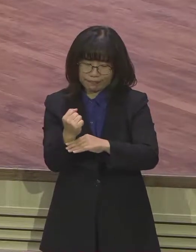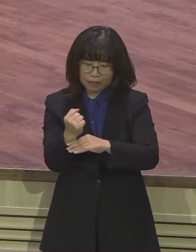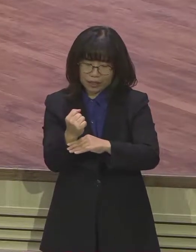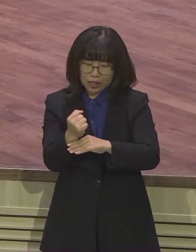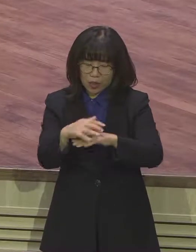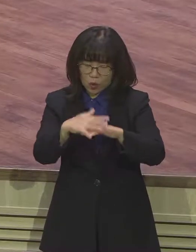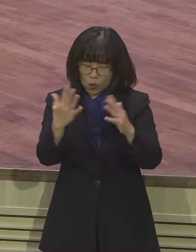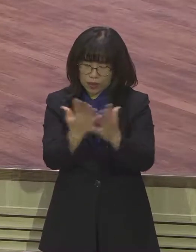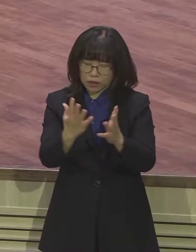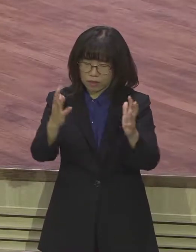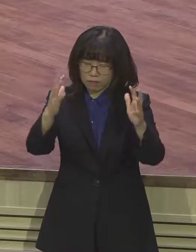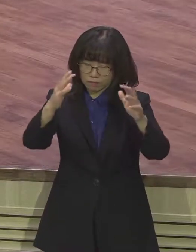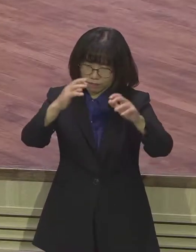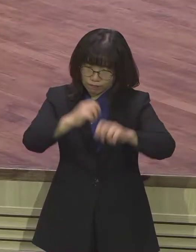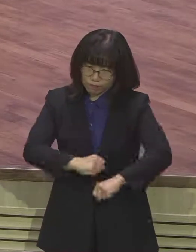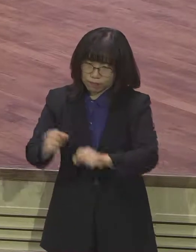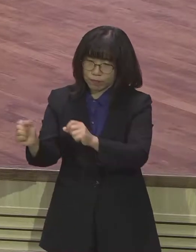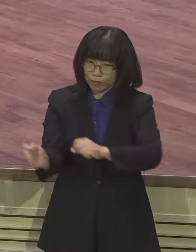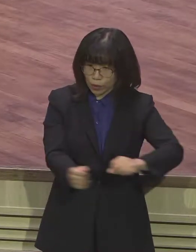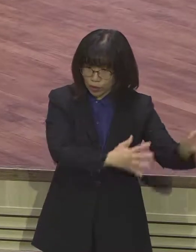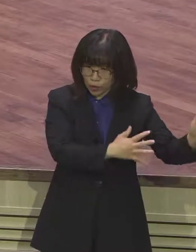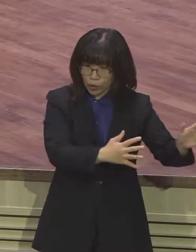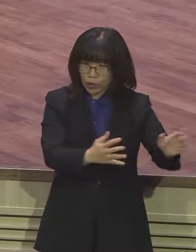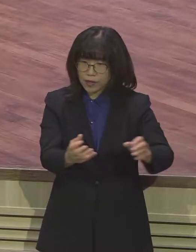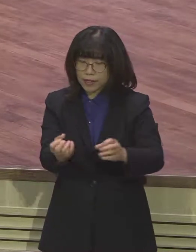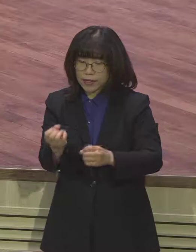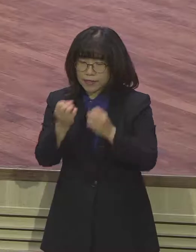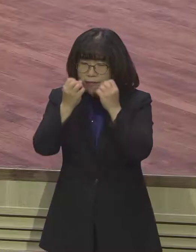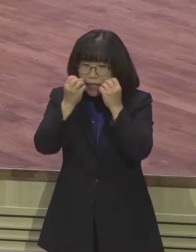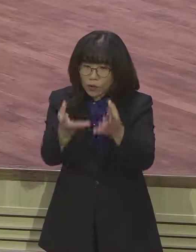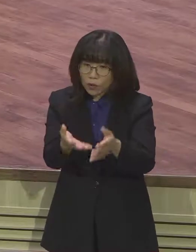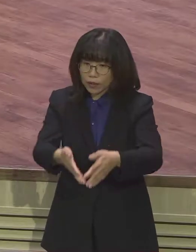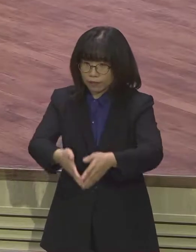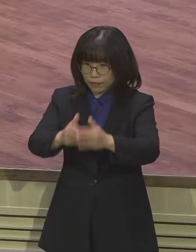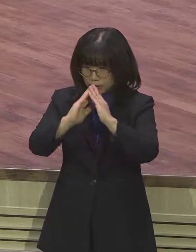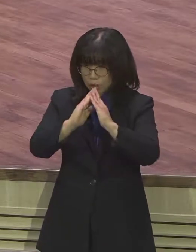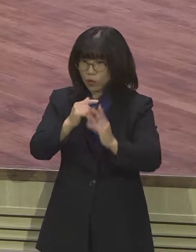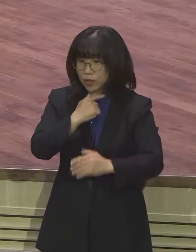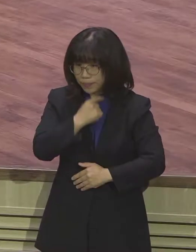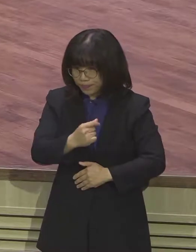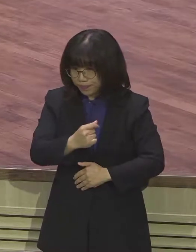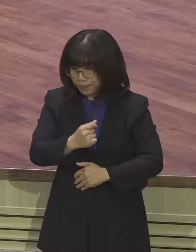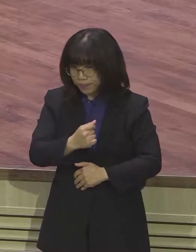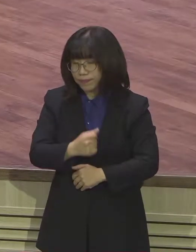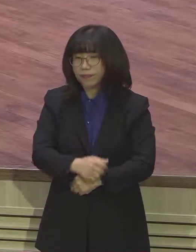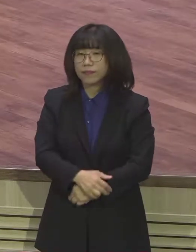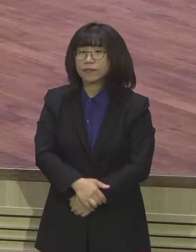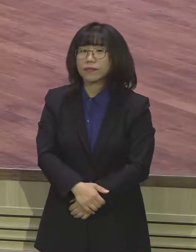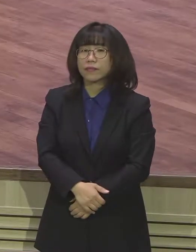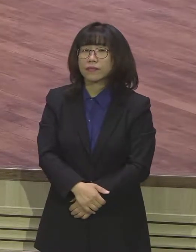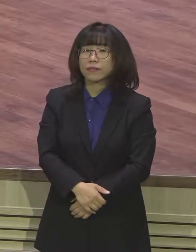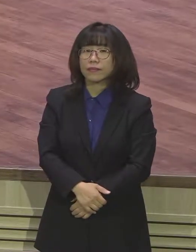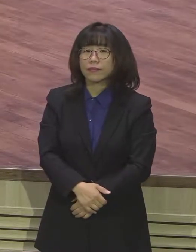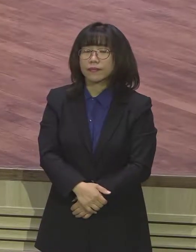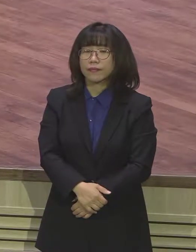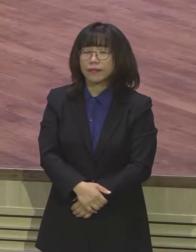허물고 다시 새롭게 지울 수밖에 없는 상태였던 것입니다. 이처럼 하나님의 다림줄이